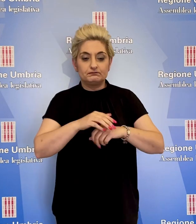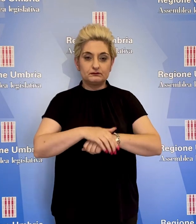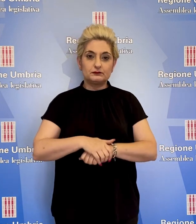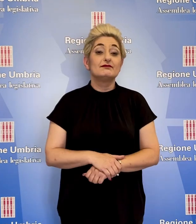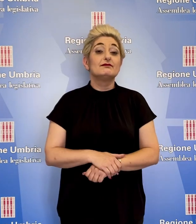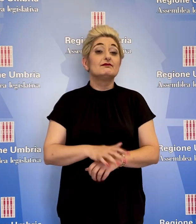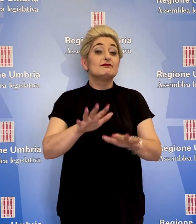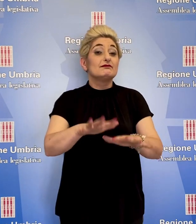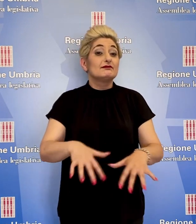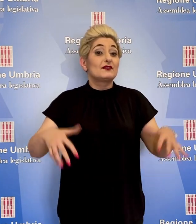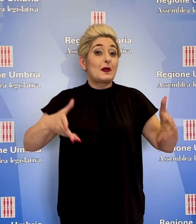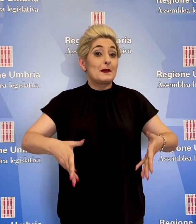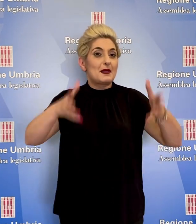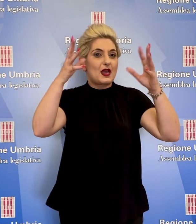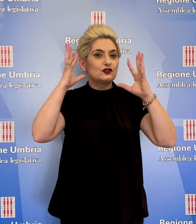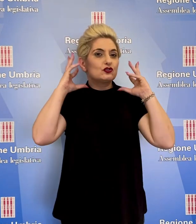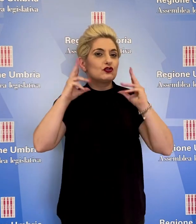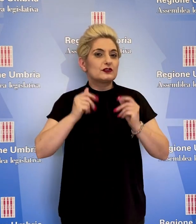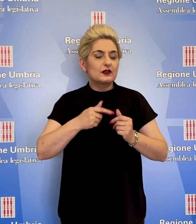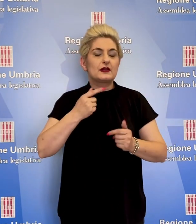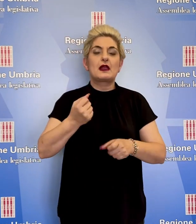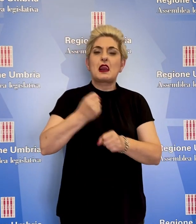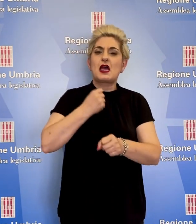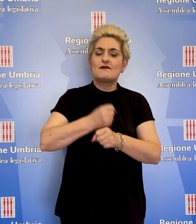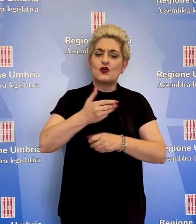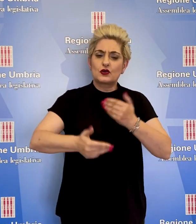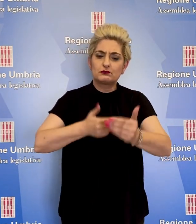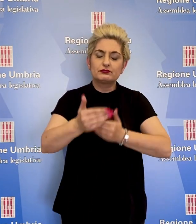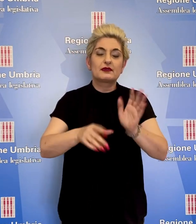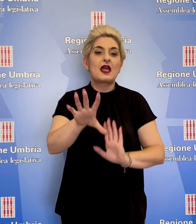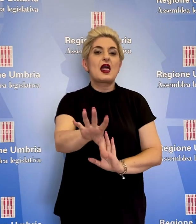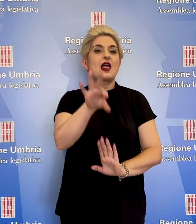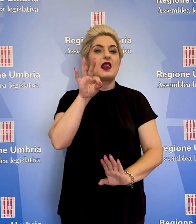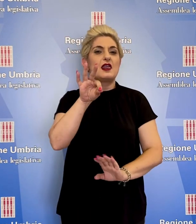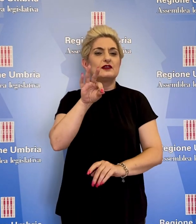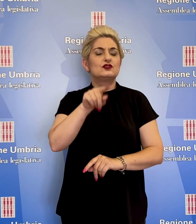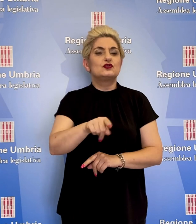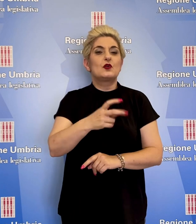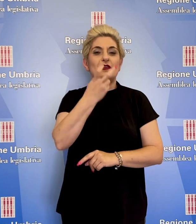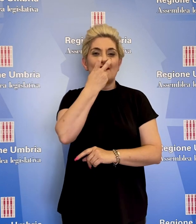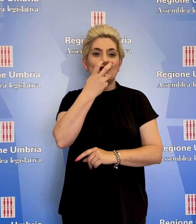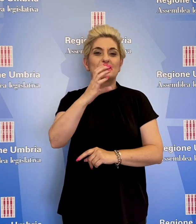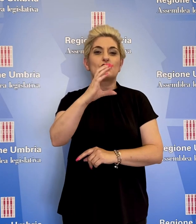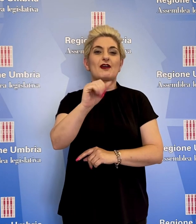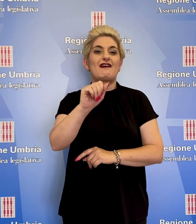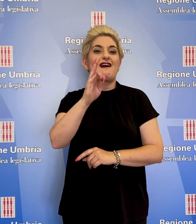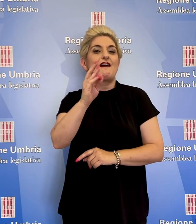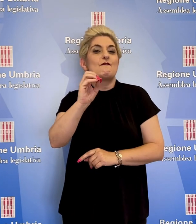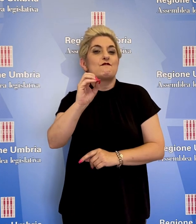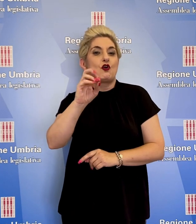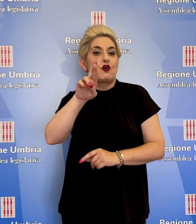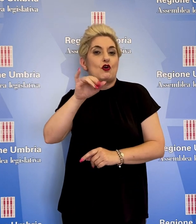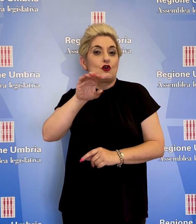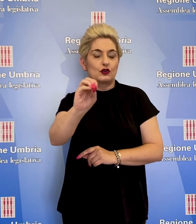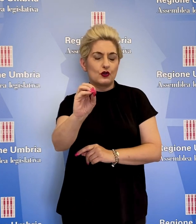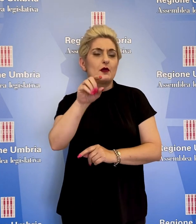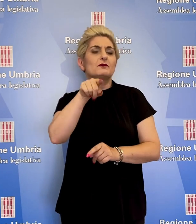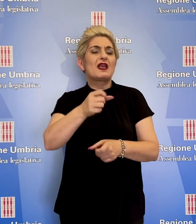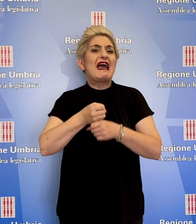L'Aula di Palazzo Cesaroni ha proseguito i lavori con l'elezione dell'Avvocato Giuseppe Cafforio, quale garante regionale